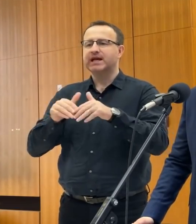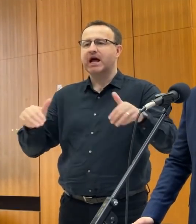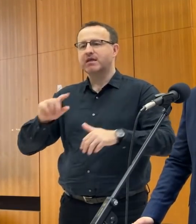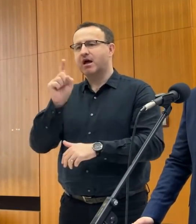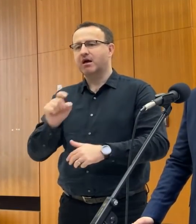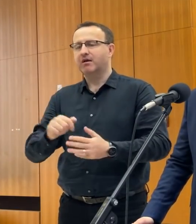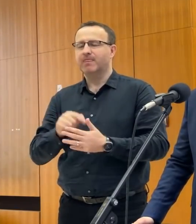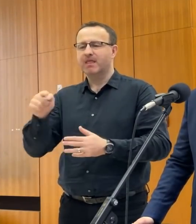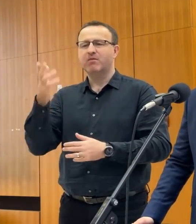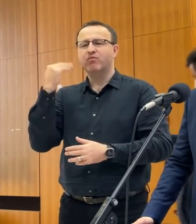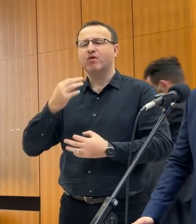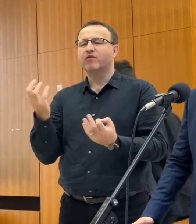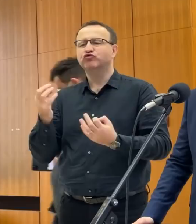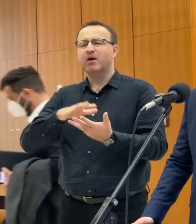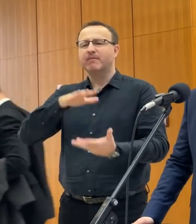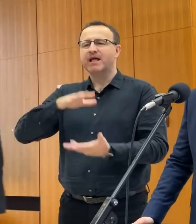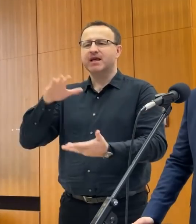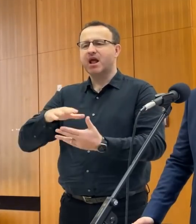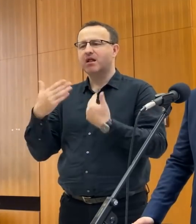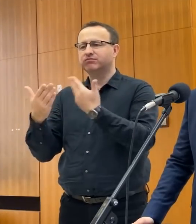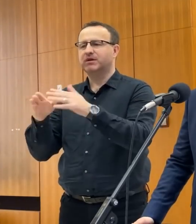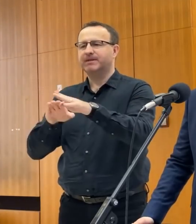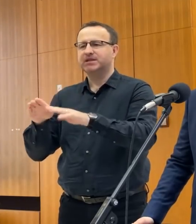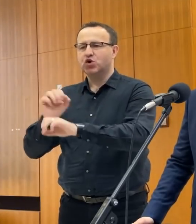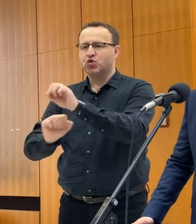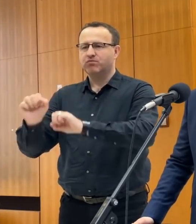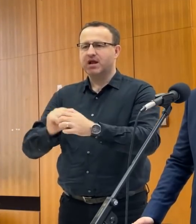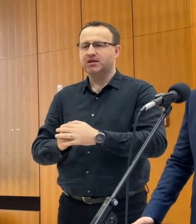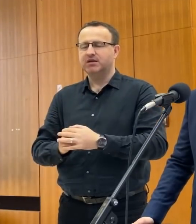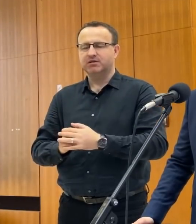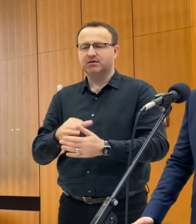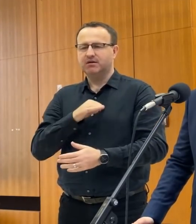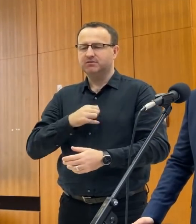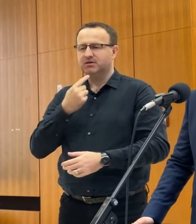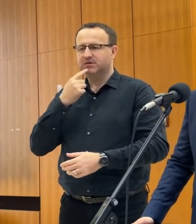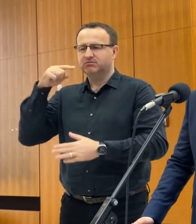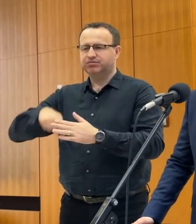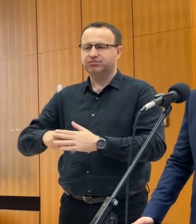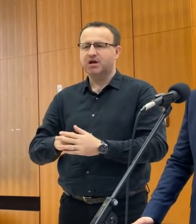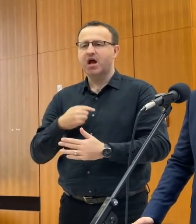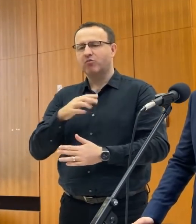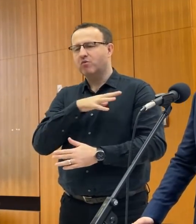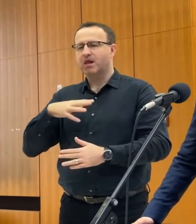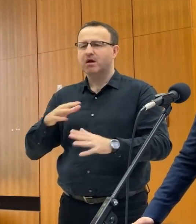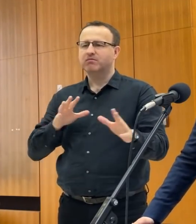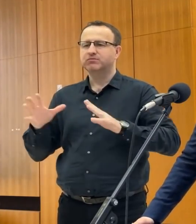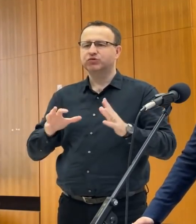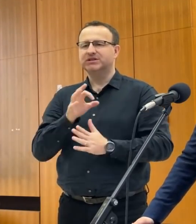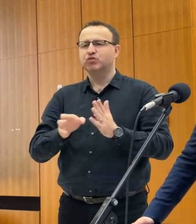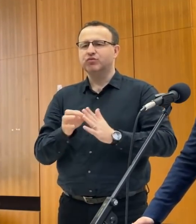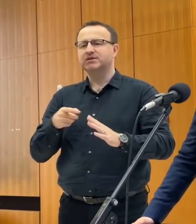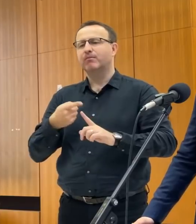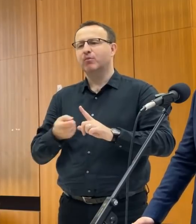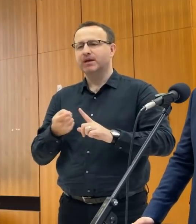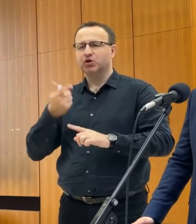Boli tam nejaké materiály, ktoré predkladalo ministerstvo obrany, tak tie tu nemiením komentovať, a štandardná bezpečnostná situácia v podmienkách